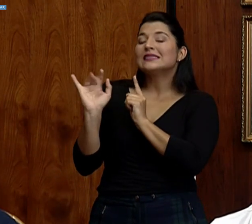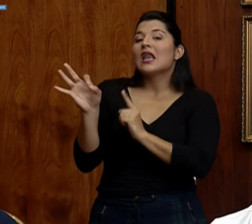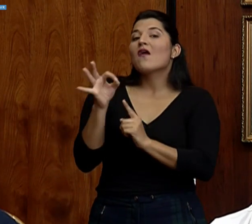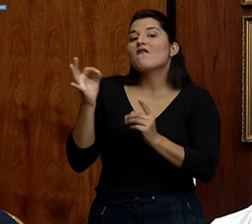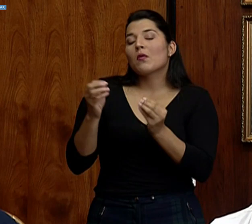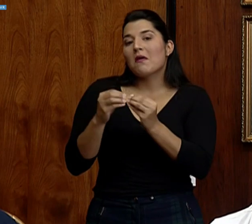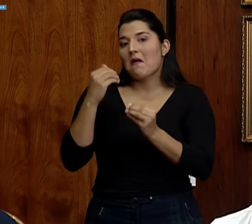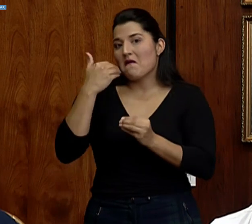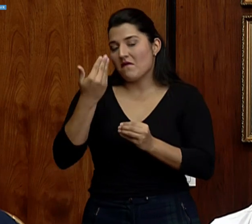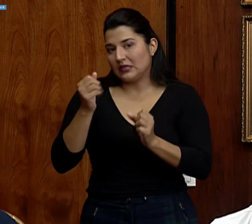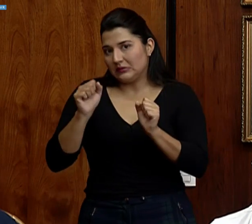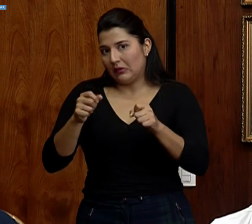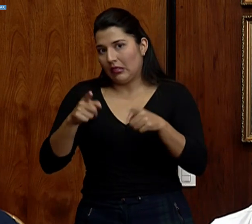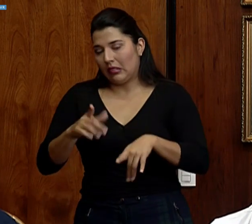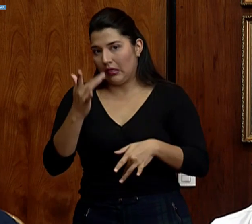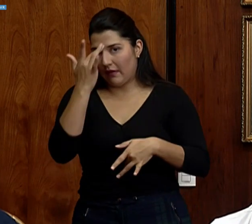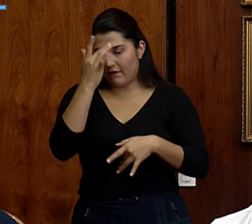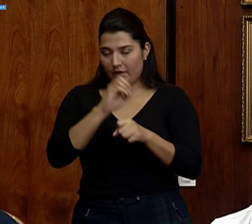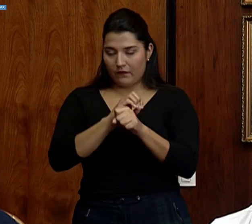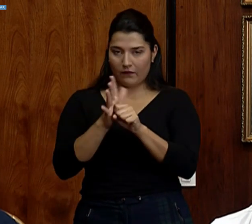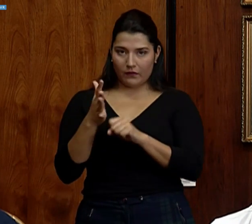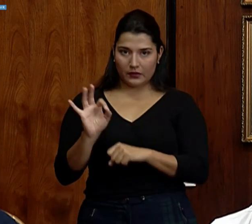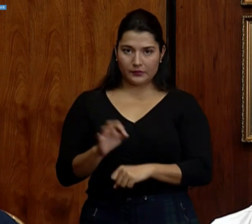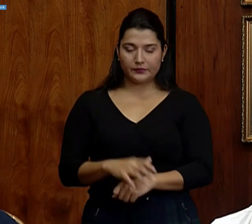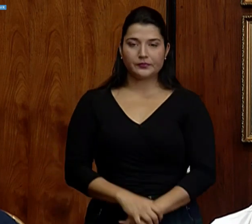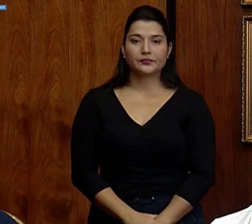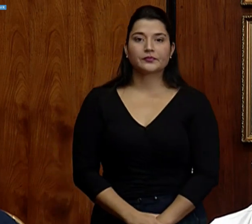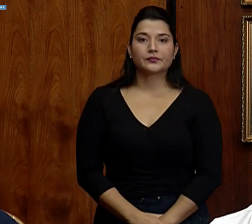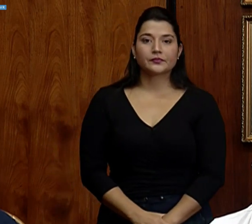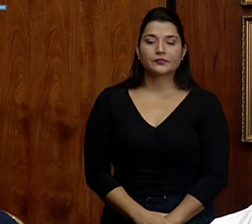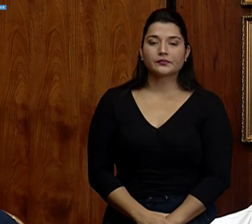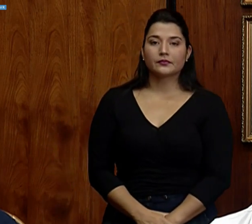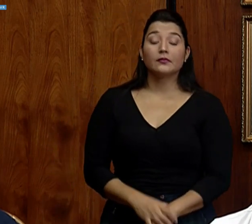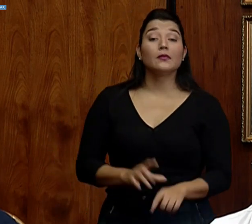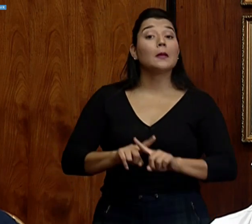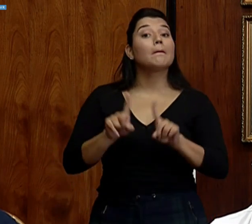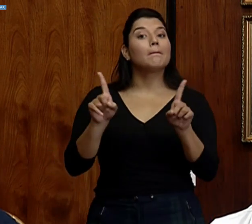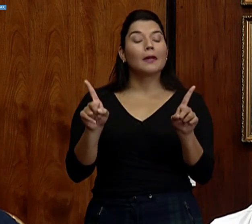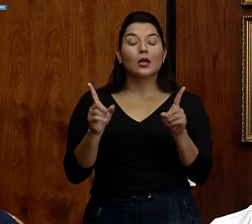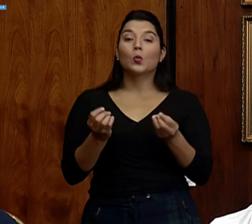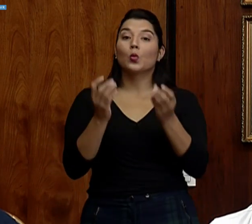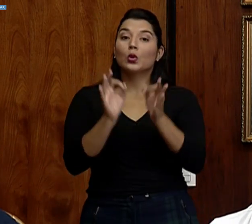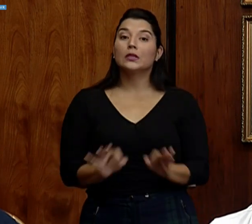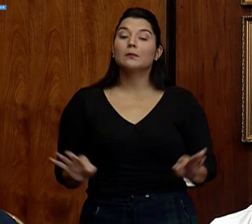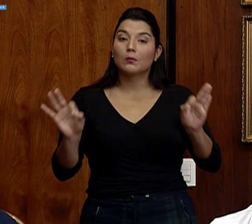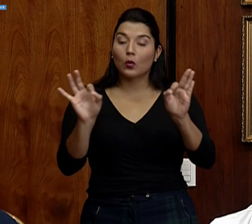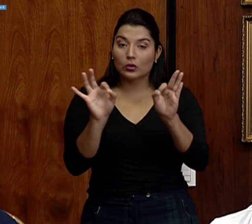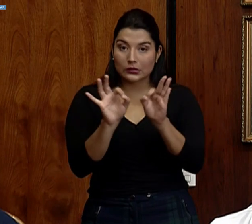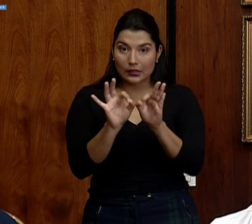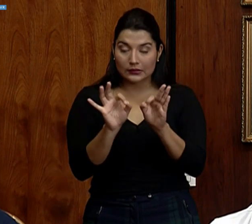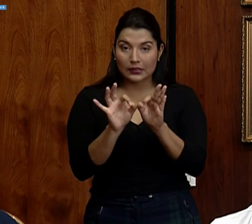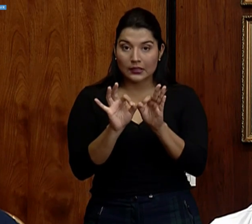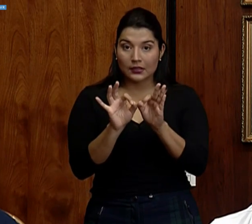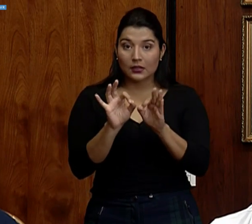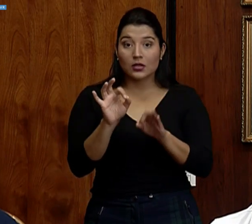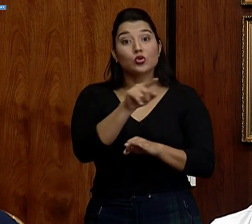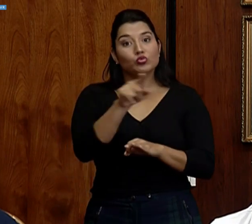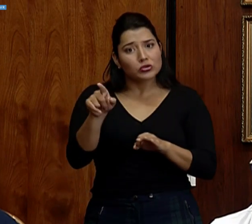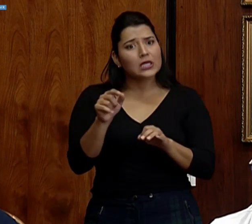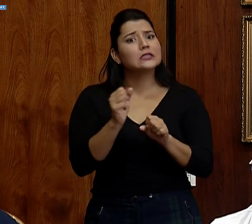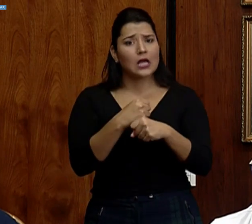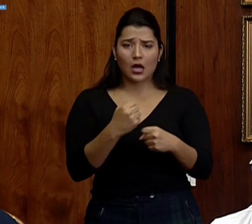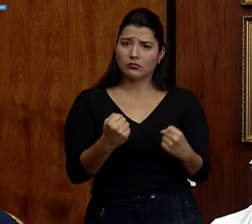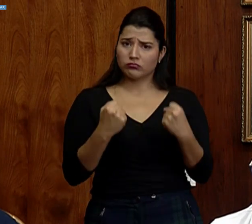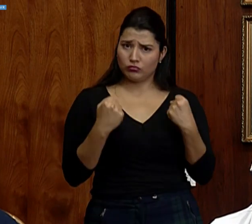eficientes en realidad del virus de transmitirse. Pero insisto, es importante que hagan actividad física